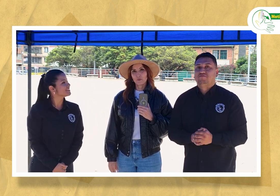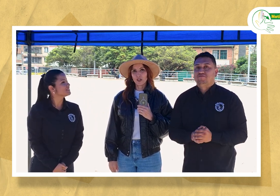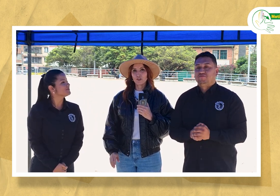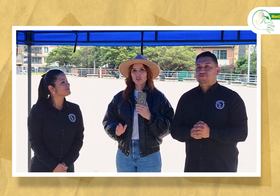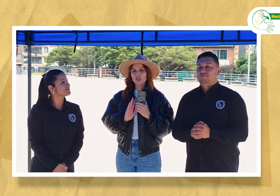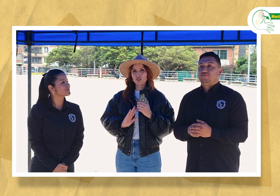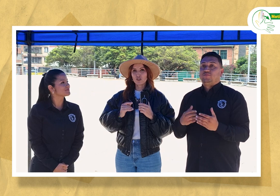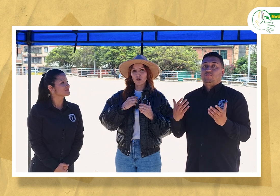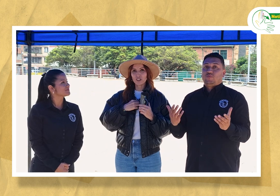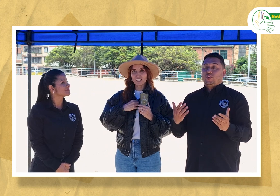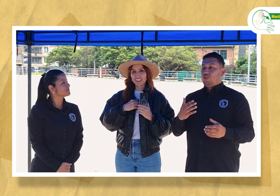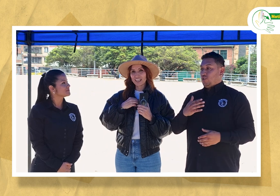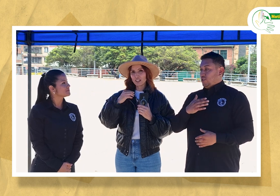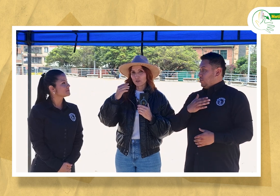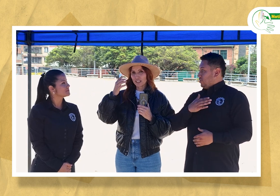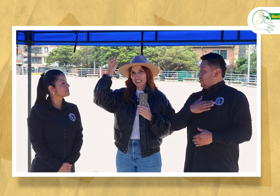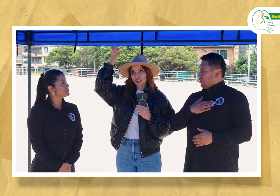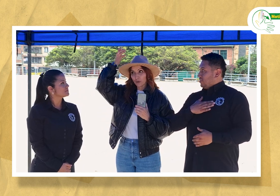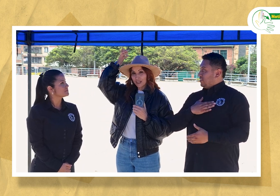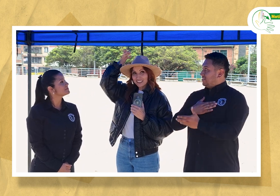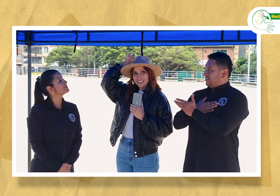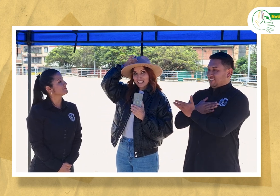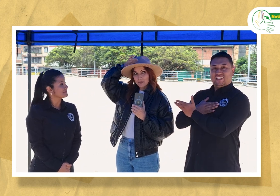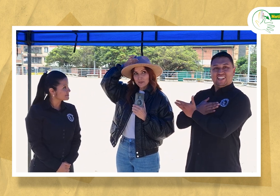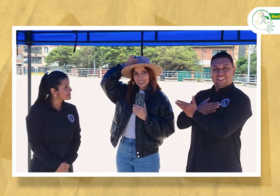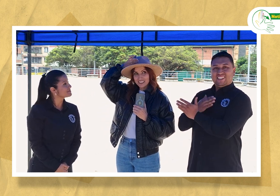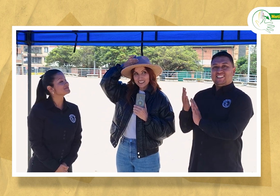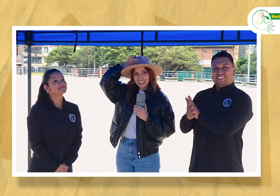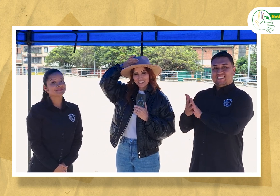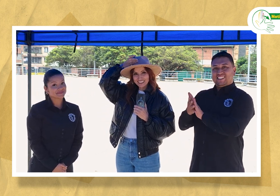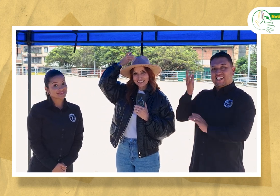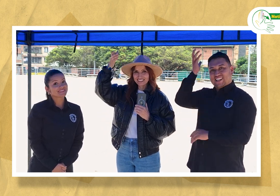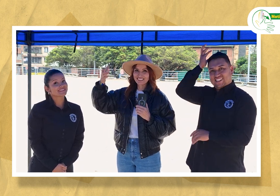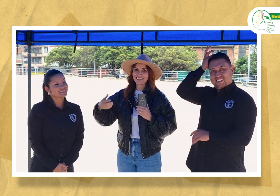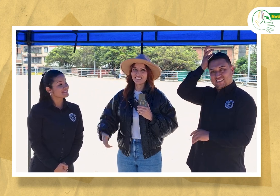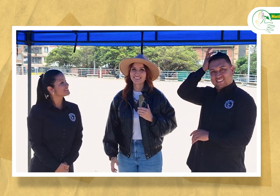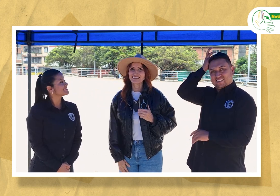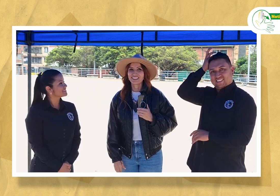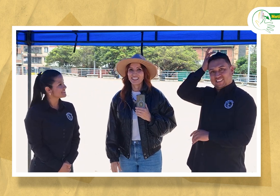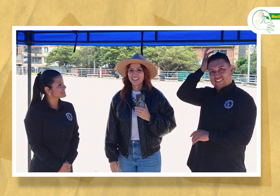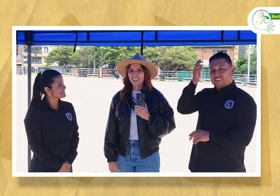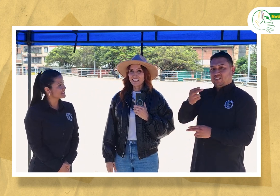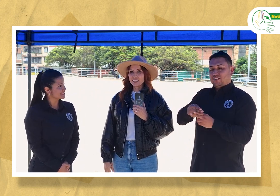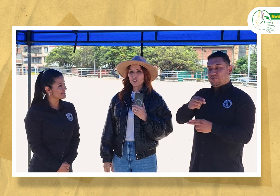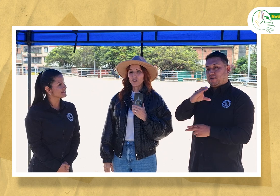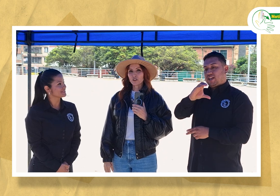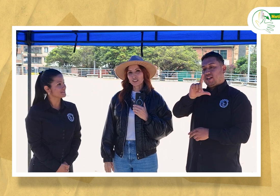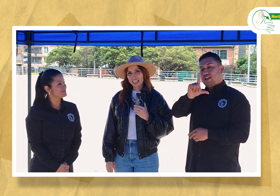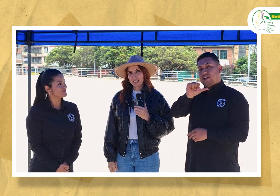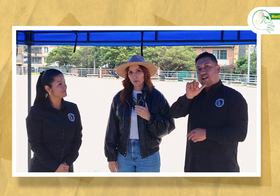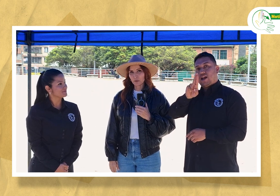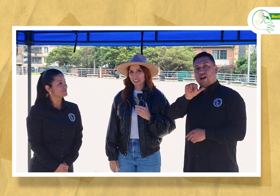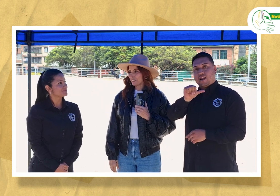Bueno, yo soy Clara Lucía Sandoval, esta es mi seña y soy concejal de Bogotá.